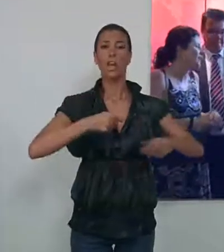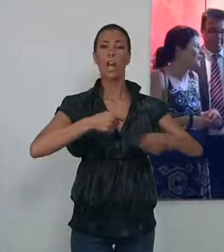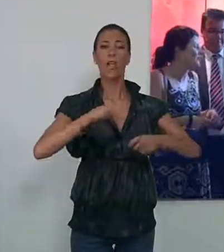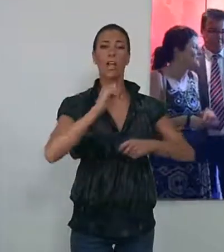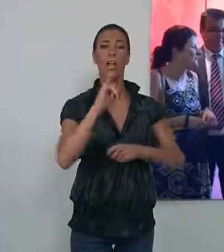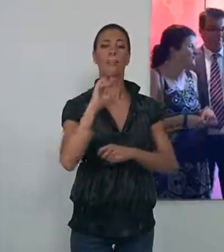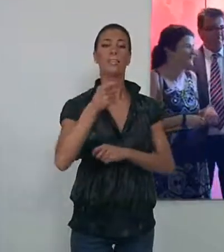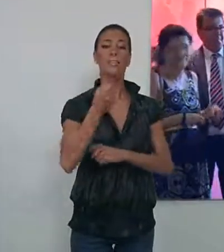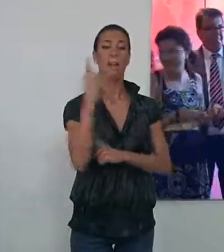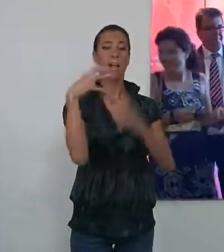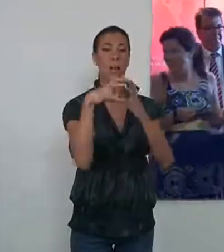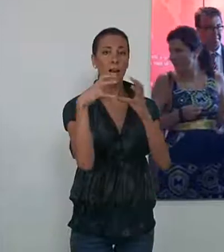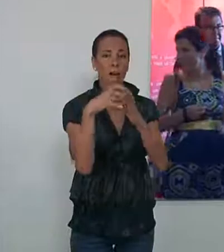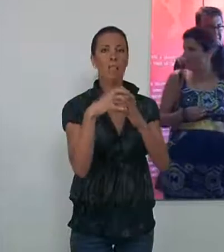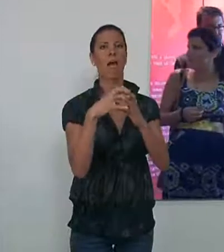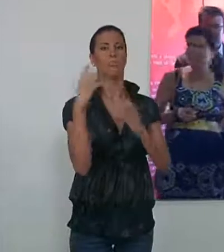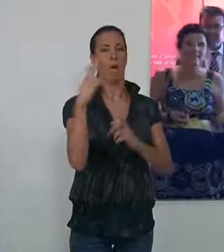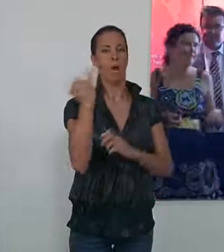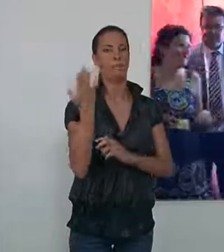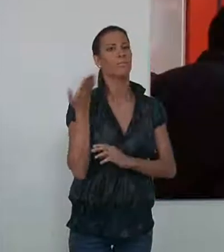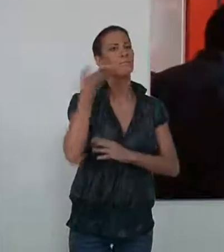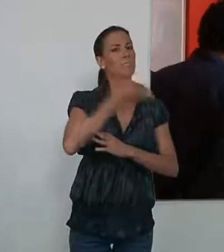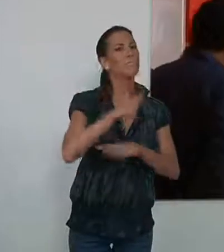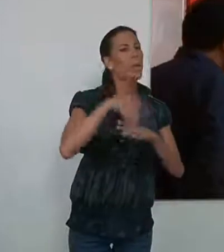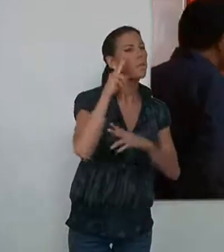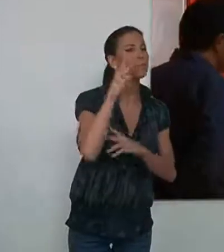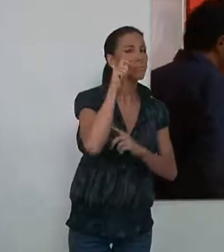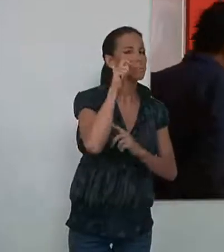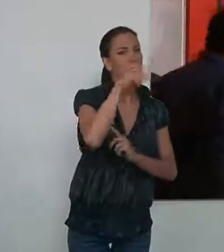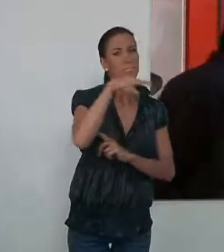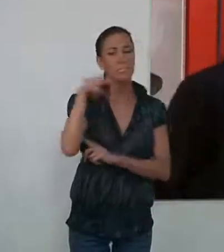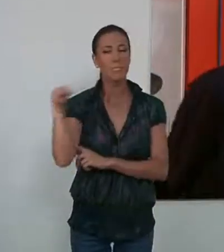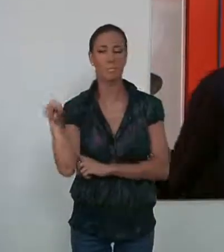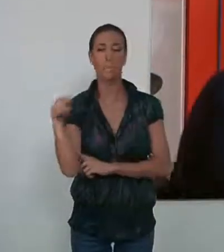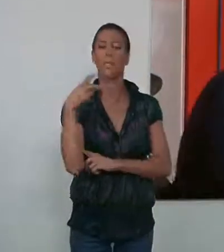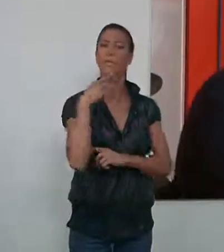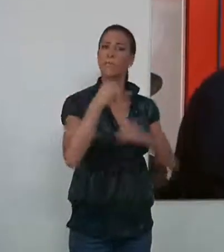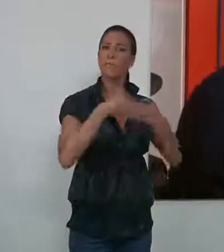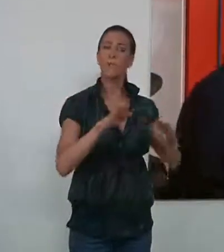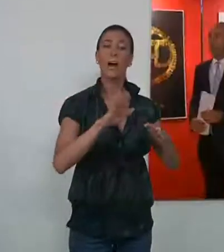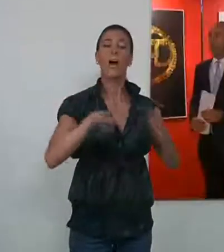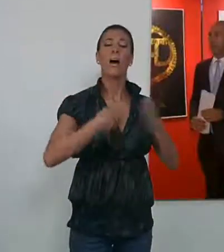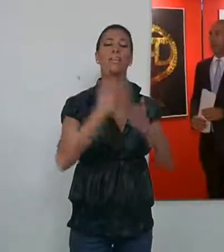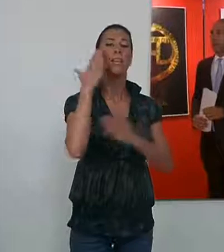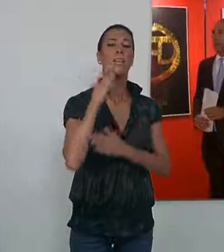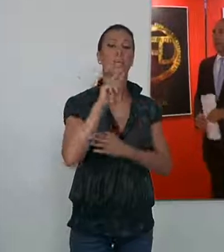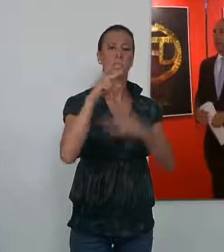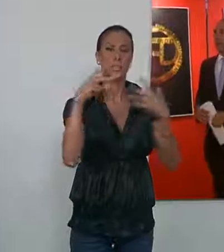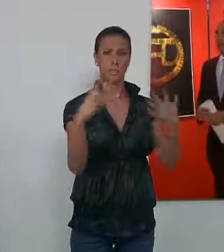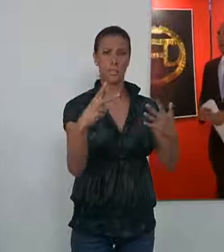de La Caixa en Granada, Cristóbal Jiménez, ha inaugurado la muestra que permanecerá abierta hasta el día 27 con